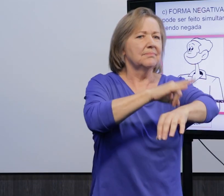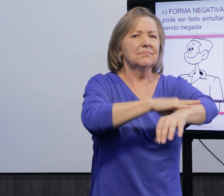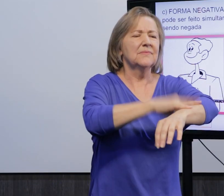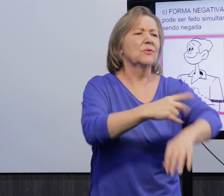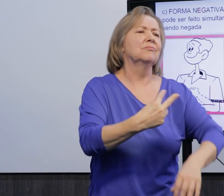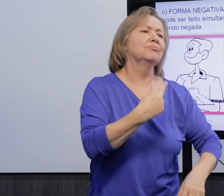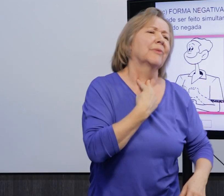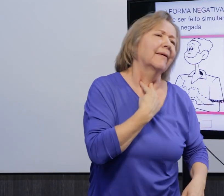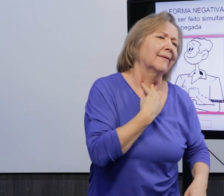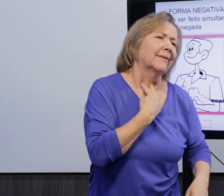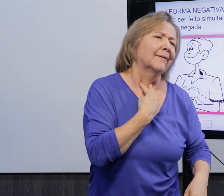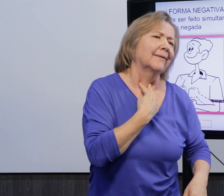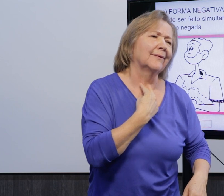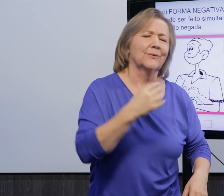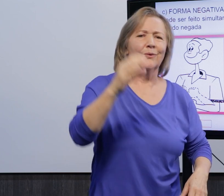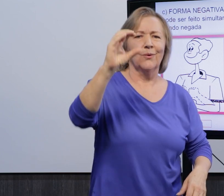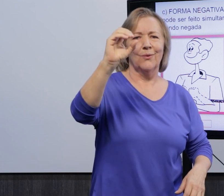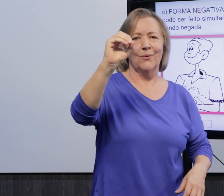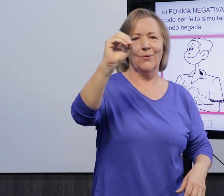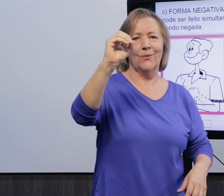Também, por exemplo, ah, o banheiro está ocupado.